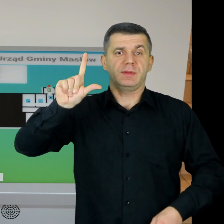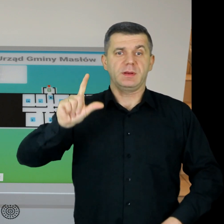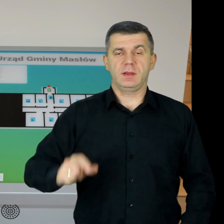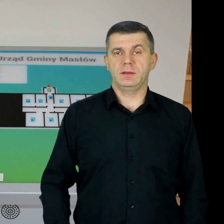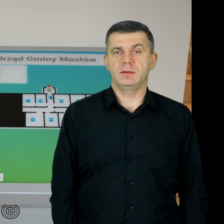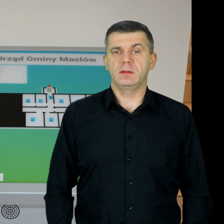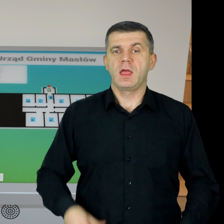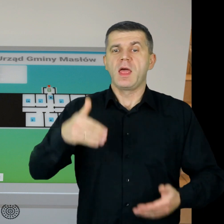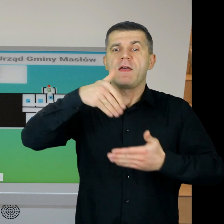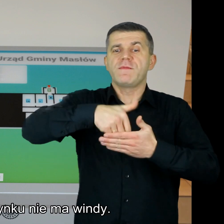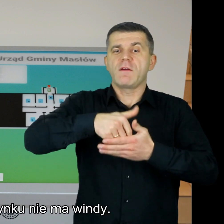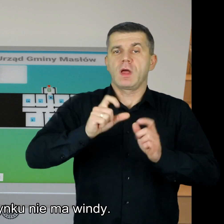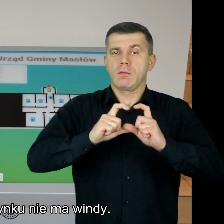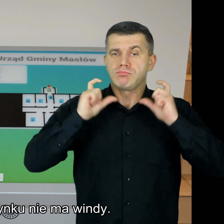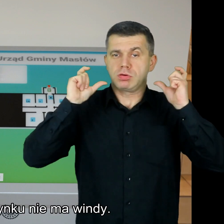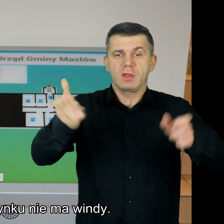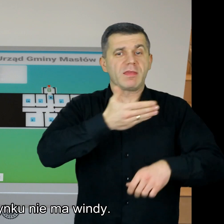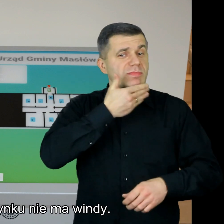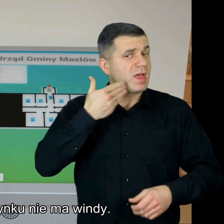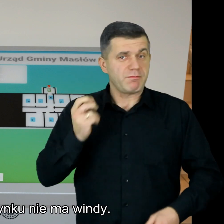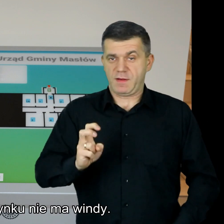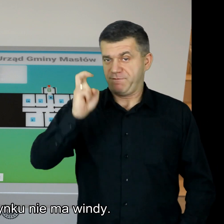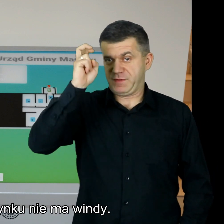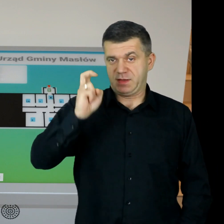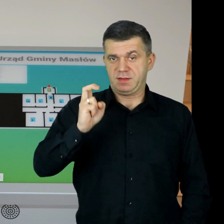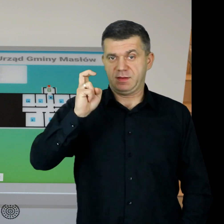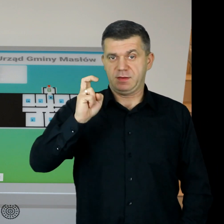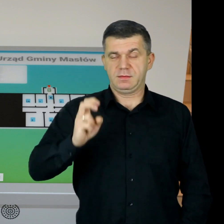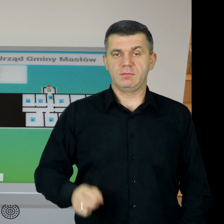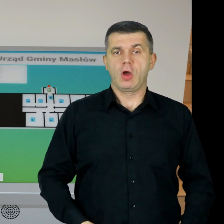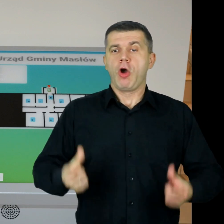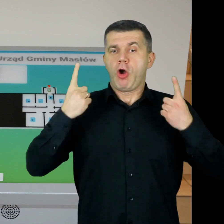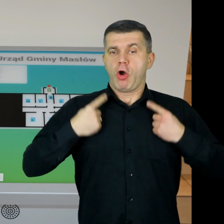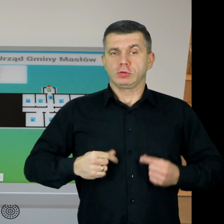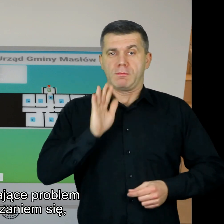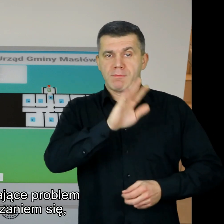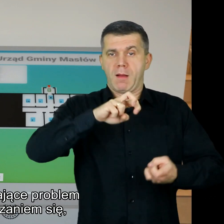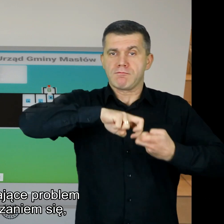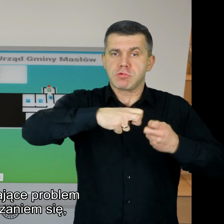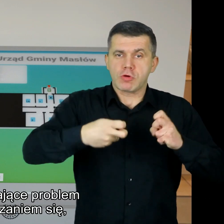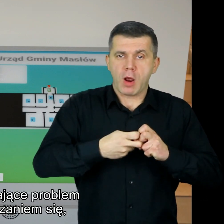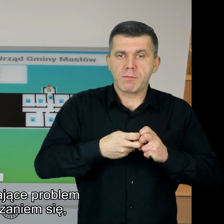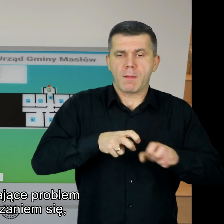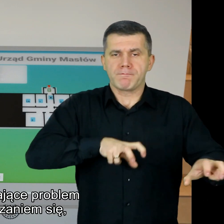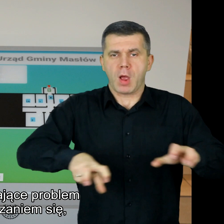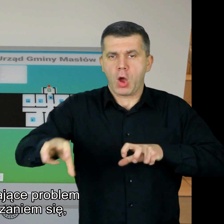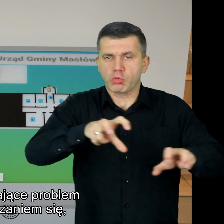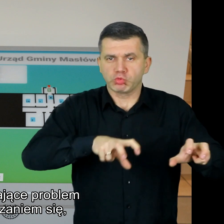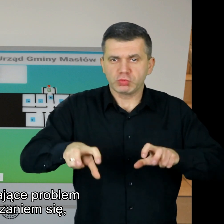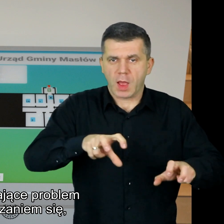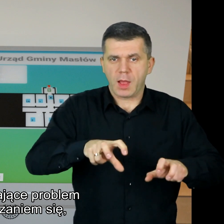Wewnątrz budynku nie ma windy Osoby mające problem z poruszaniem się